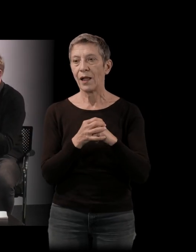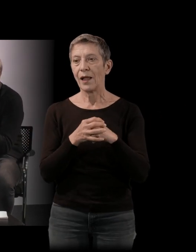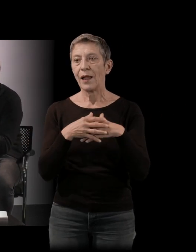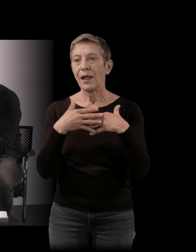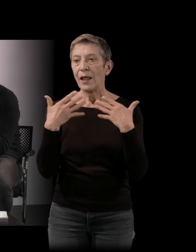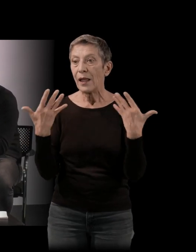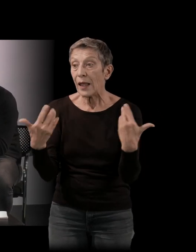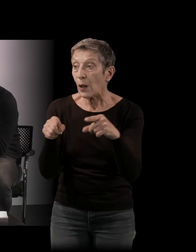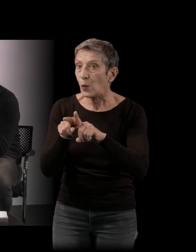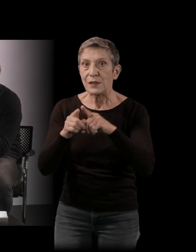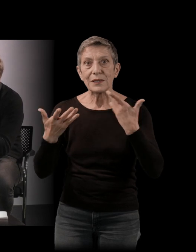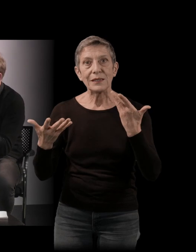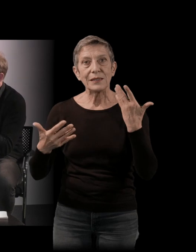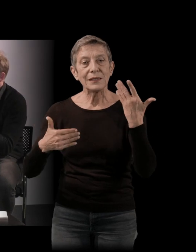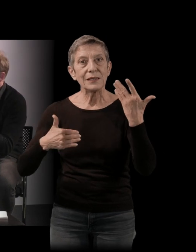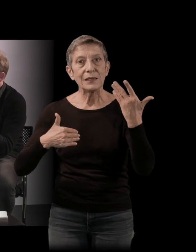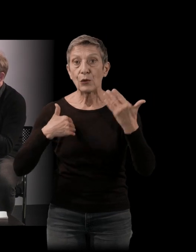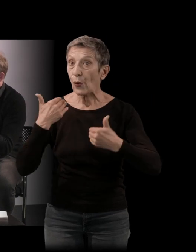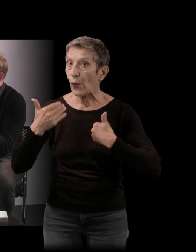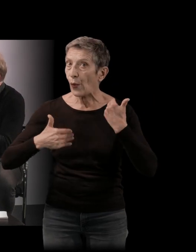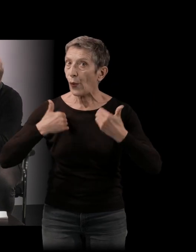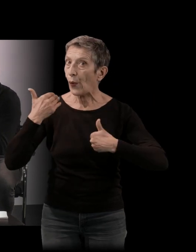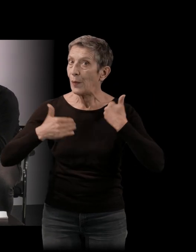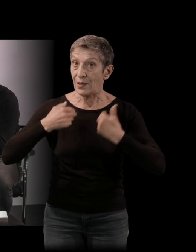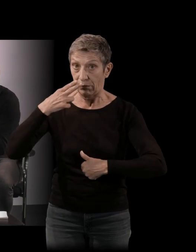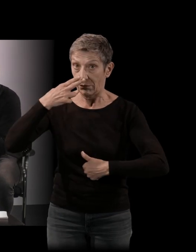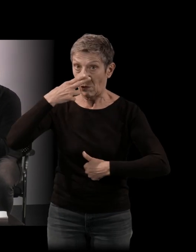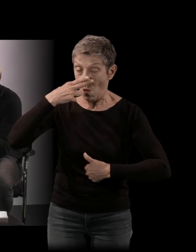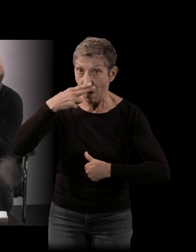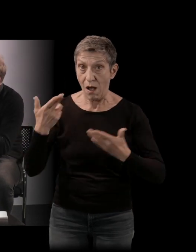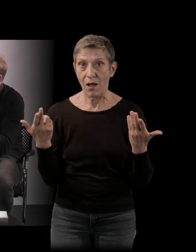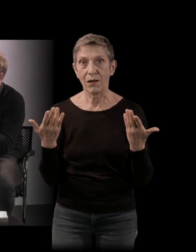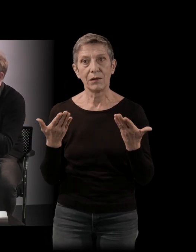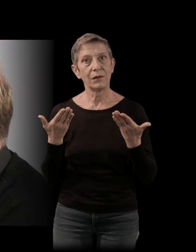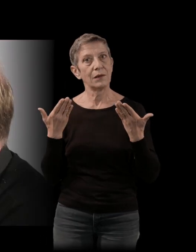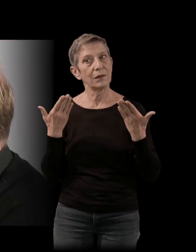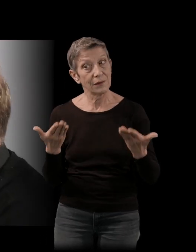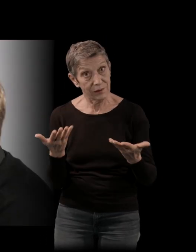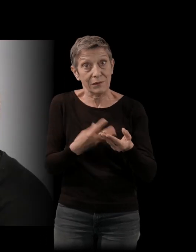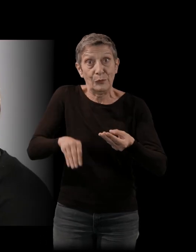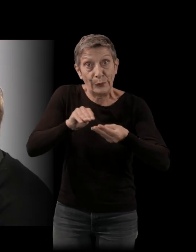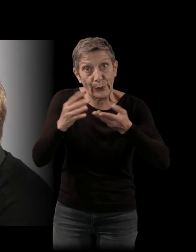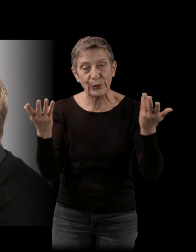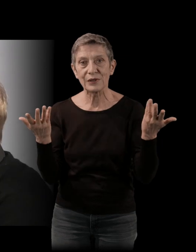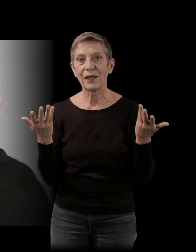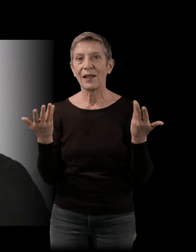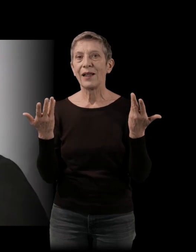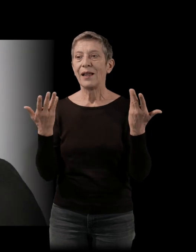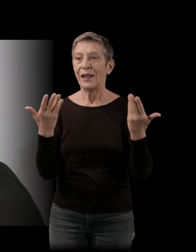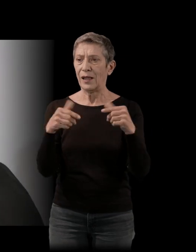comédiens de couleur noire. Donc ça, c'est encore une autre donnée. Il y a aussi un petit côté incongruité, finalement,